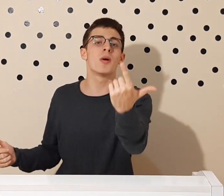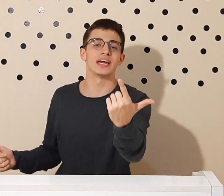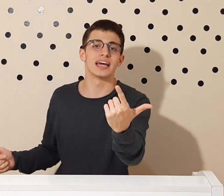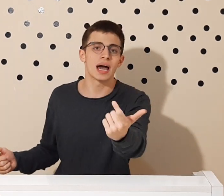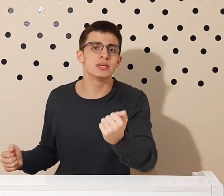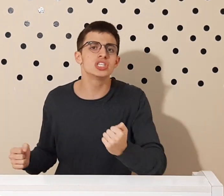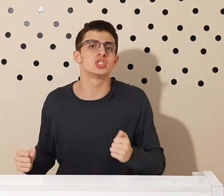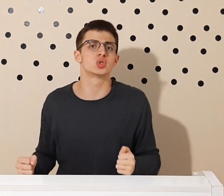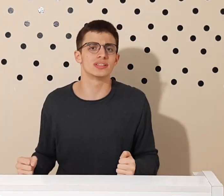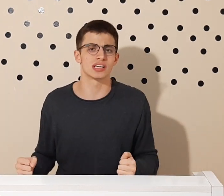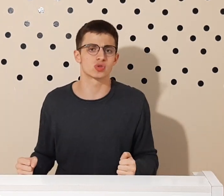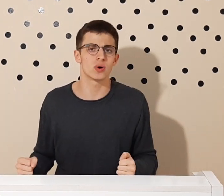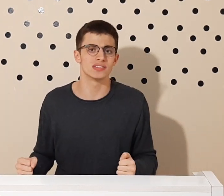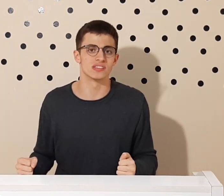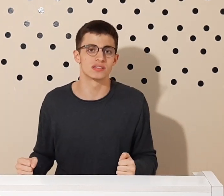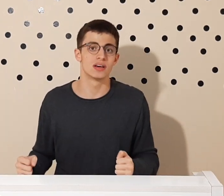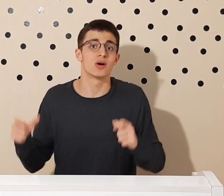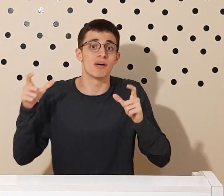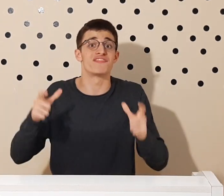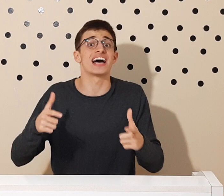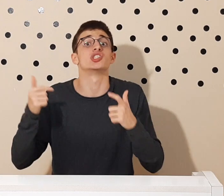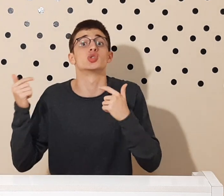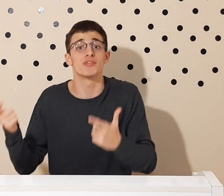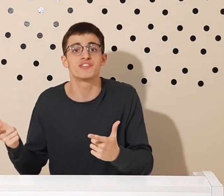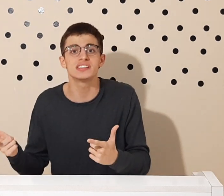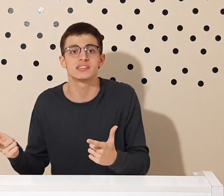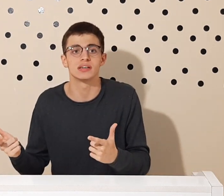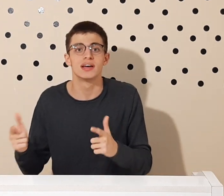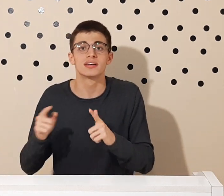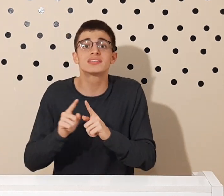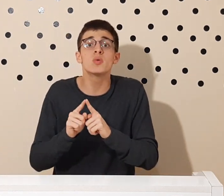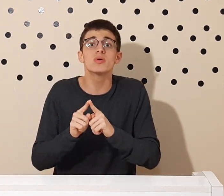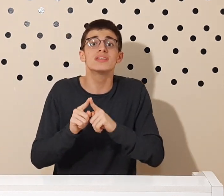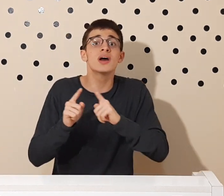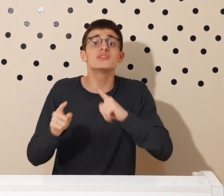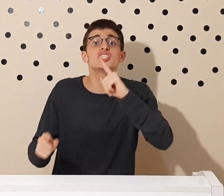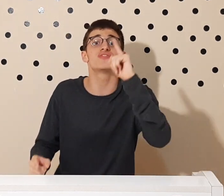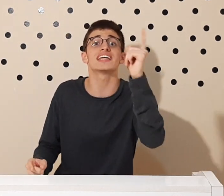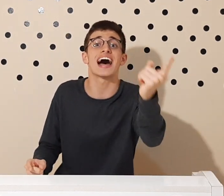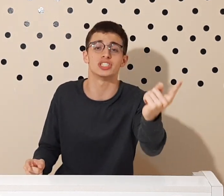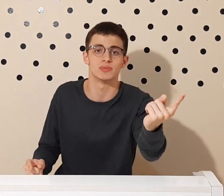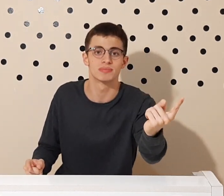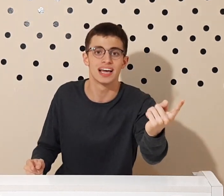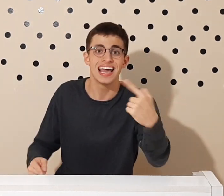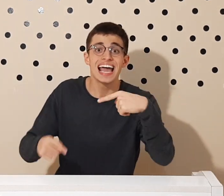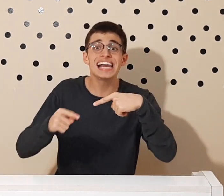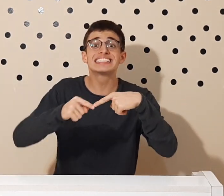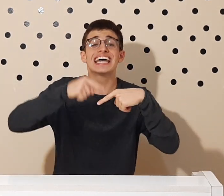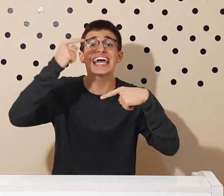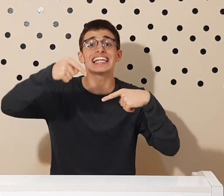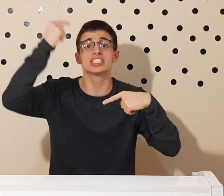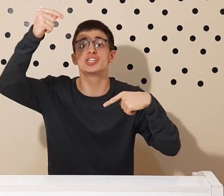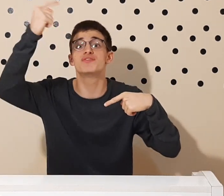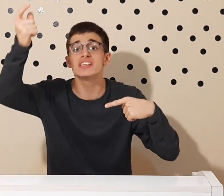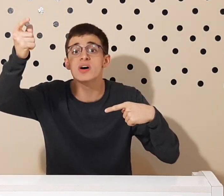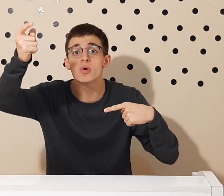homem é a medida de todas as coisas, uma frase sofista, então não existe verdade. Eles relativizam